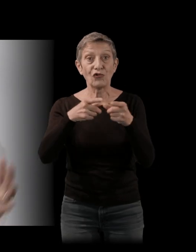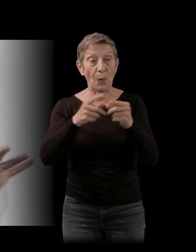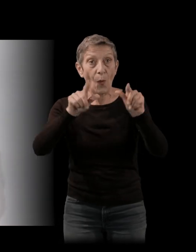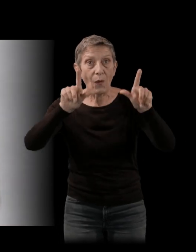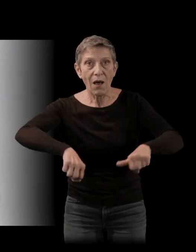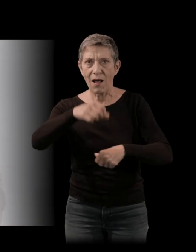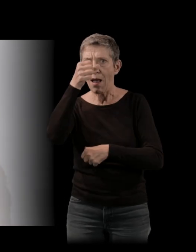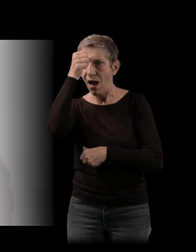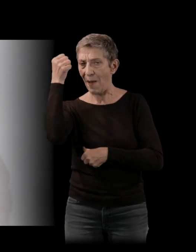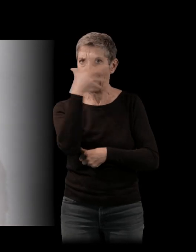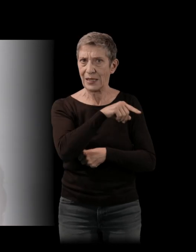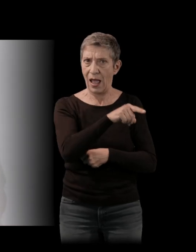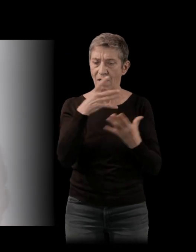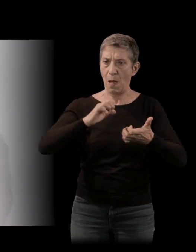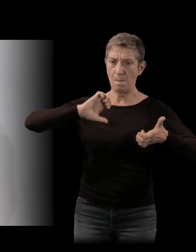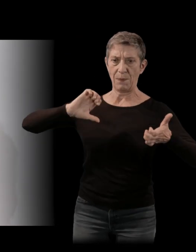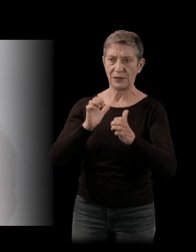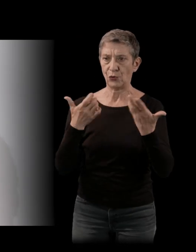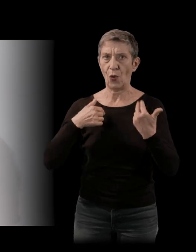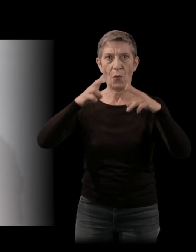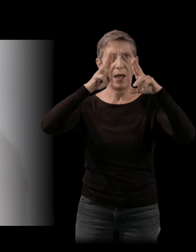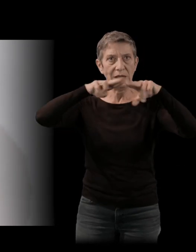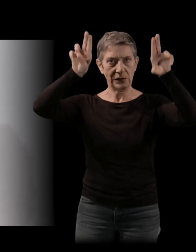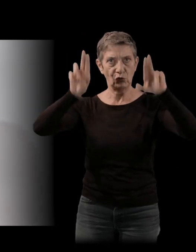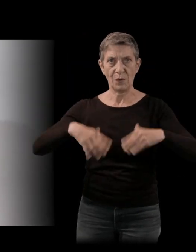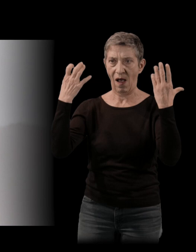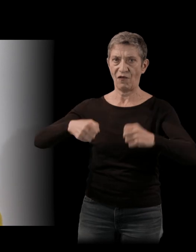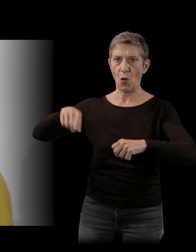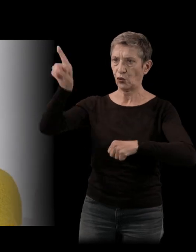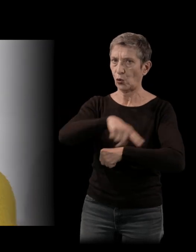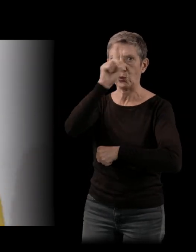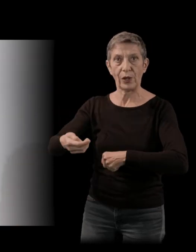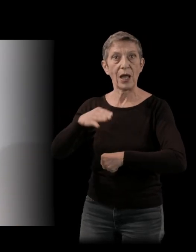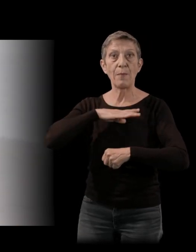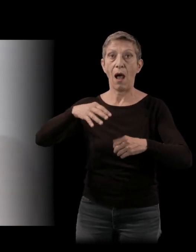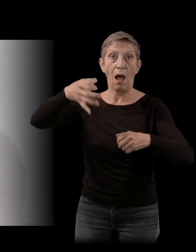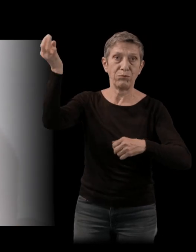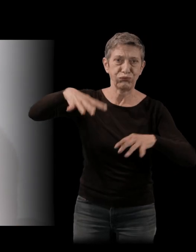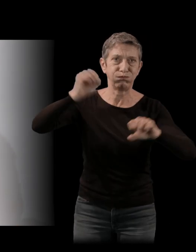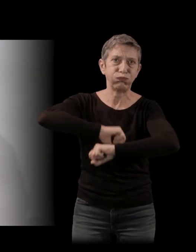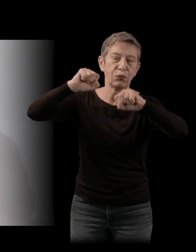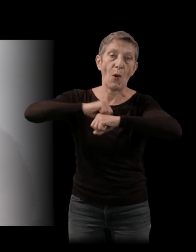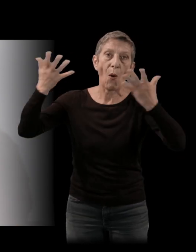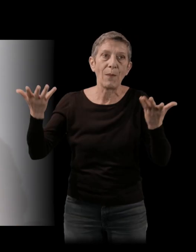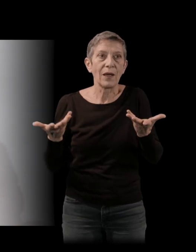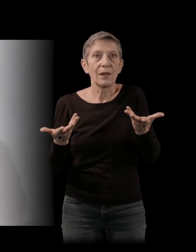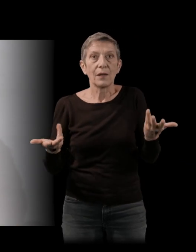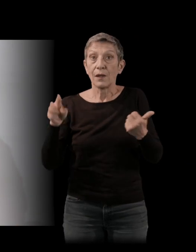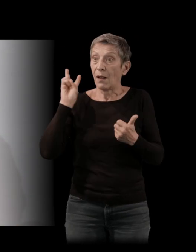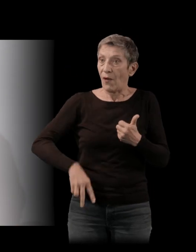Américains font pression pour que Hiroshima, mon amour, soit censuré à cause de la bombe nucléaire. Enfin, c'est vraiment un champ de pouvoir très,